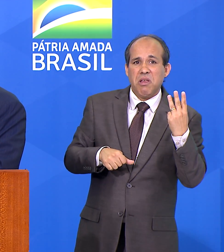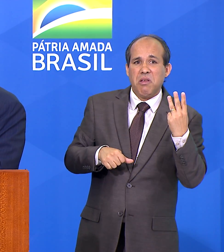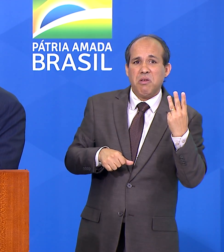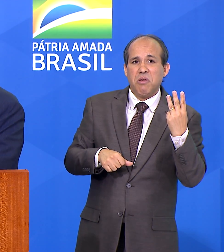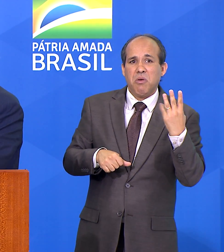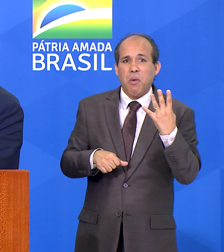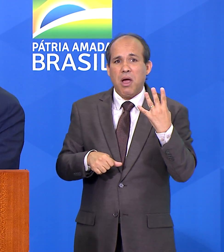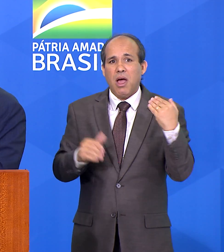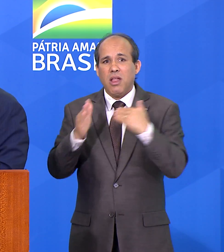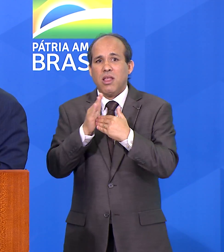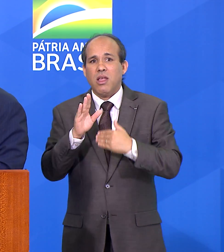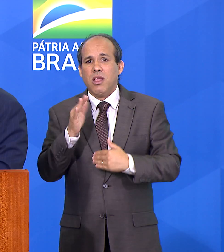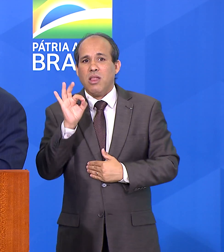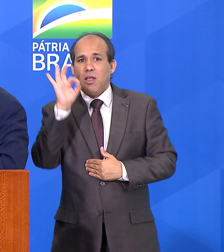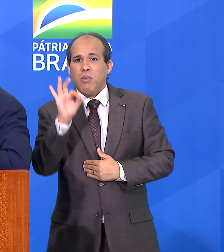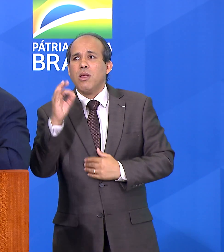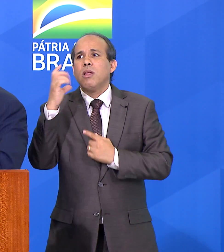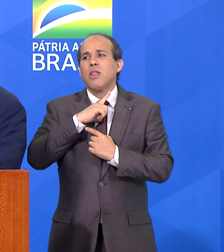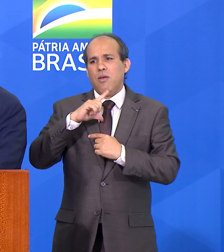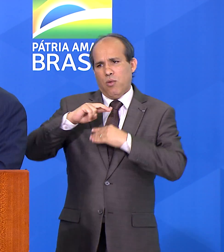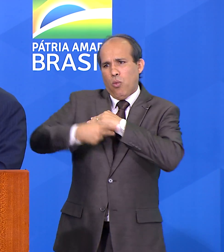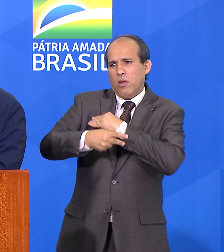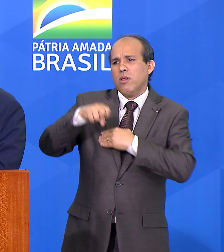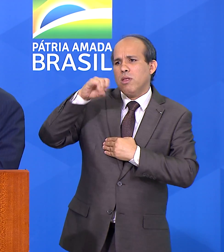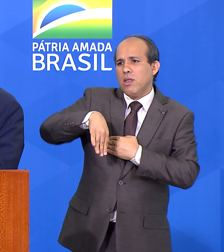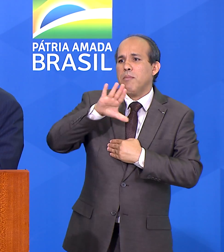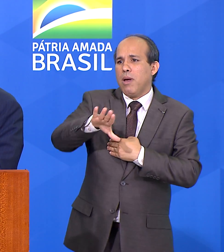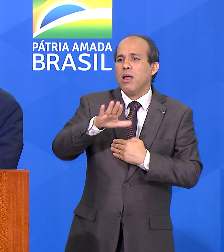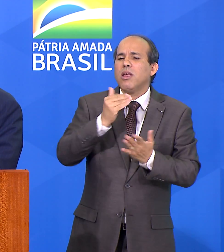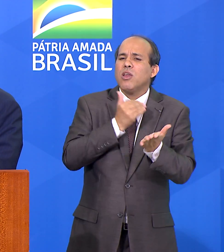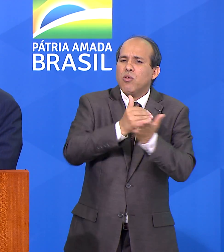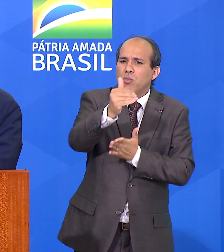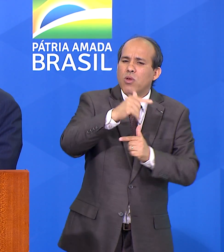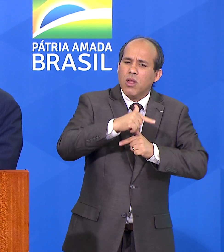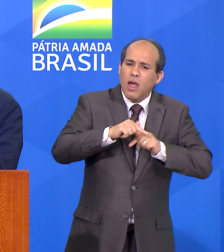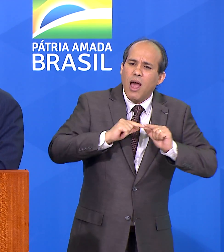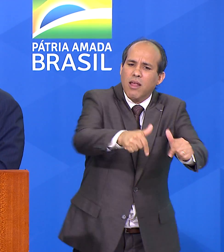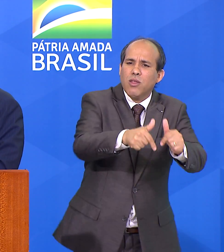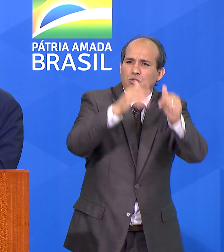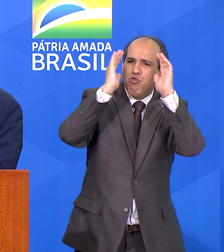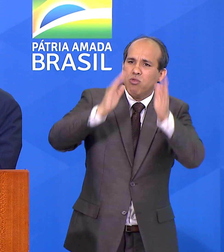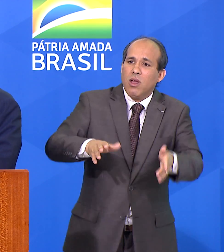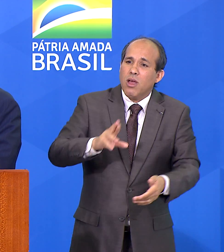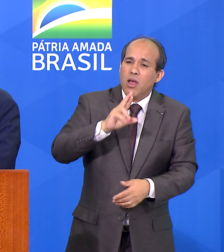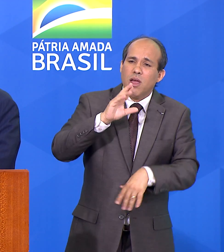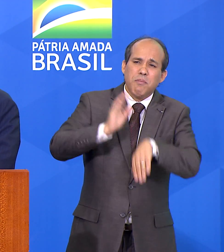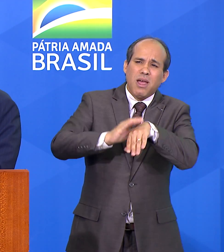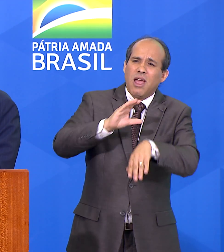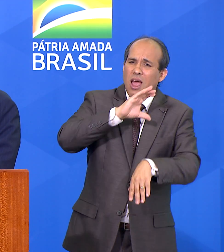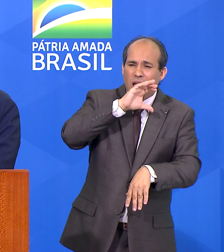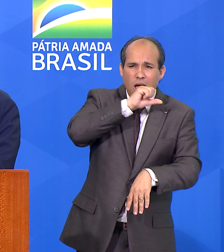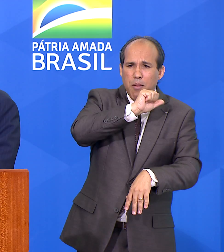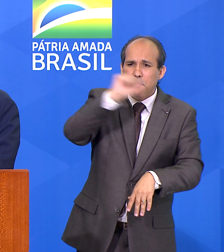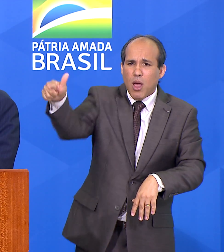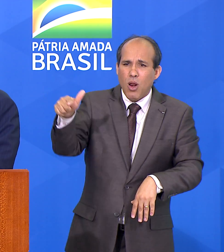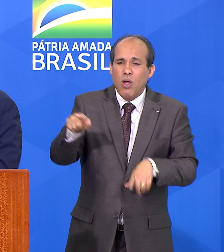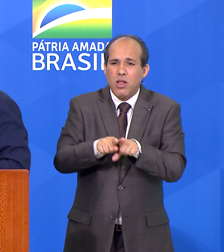10%. Sofremos o impacto. Mas já estamos reagindo. Reagimos mais rápido e melhor